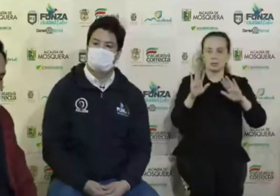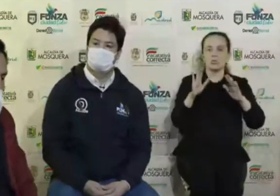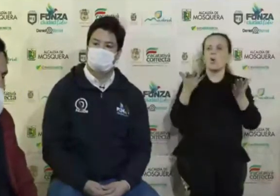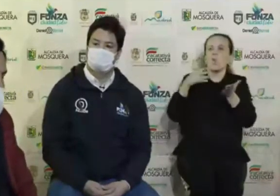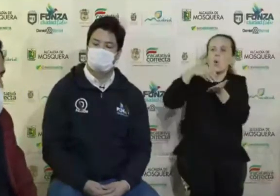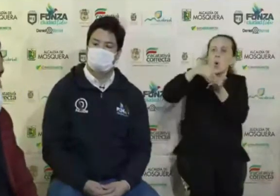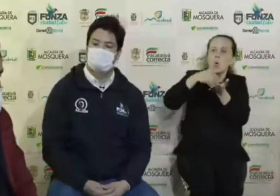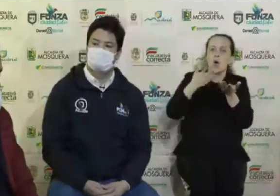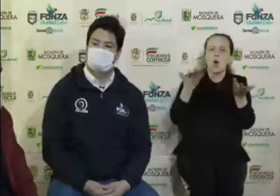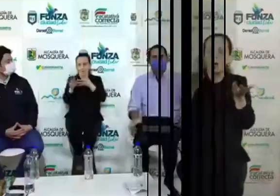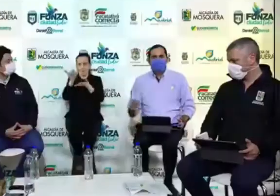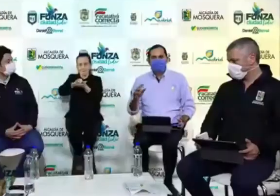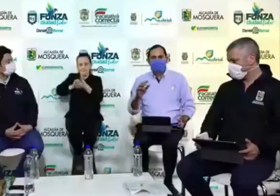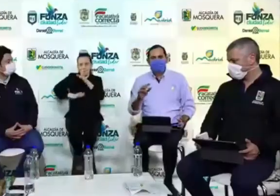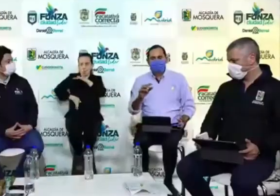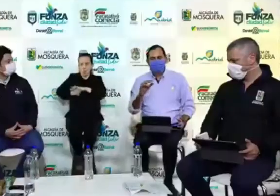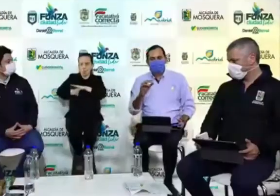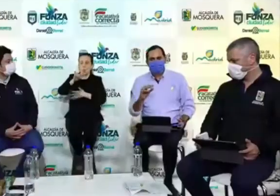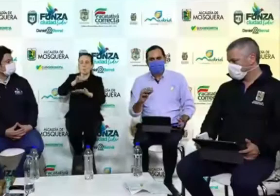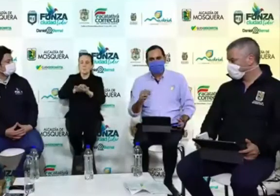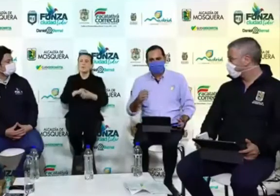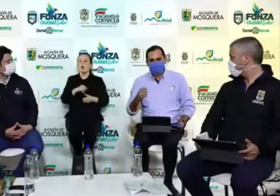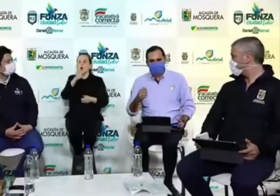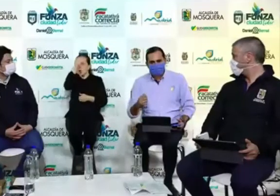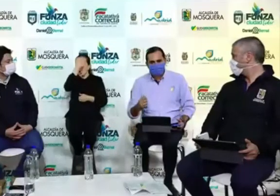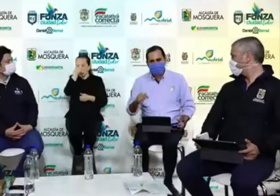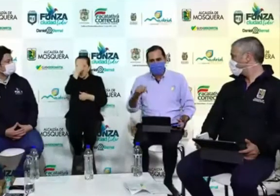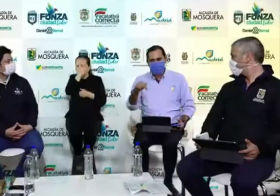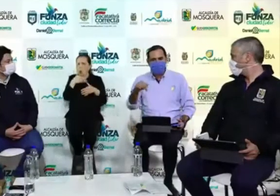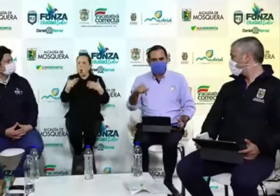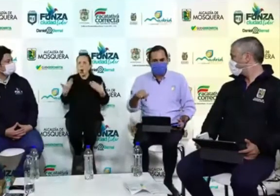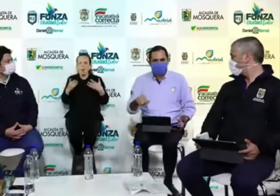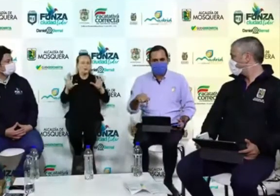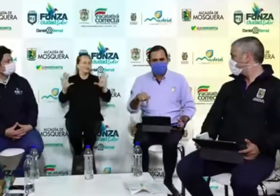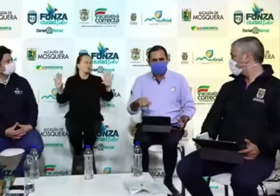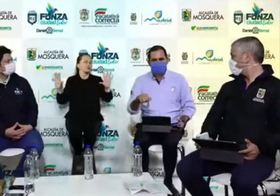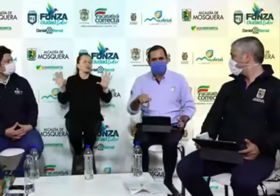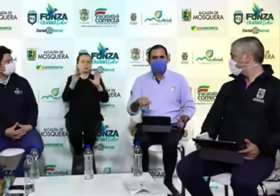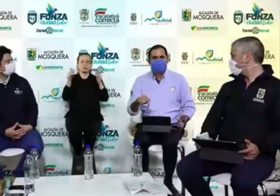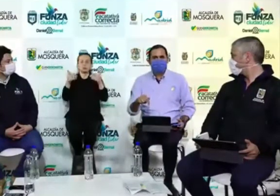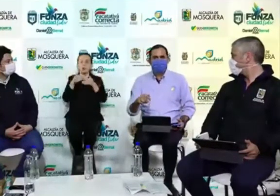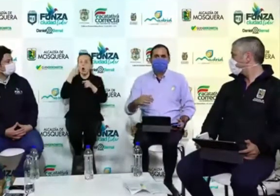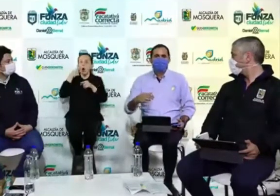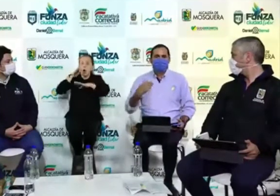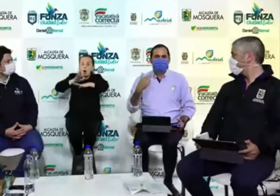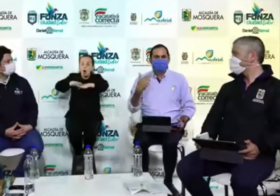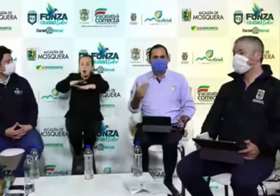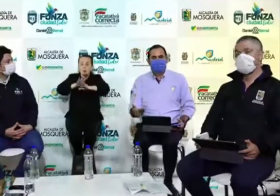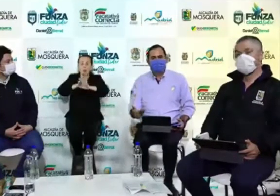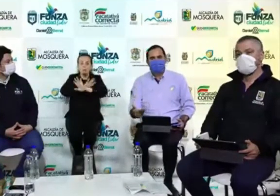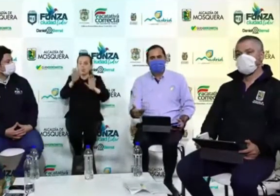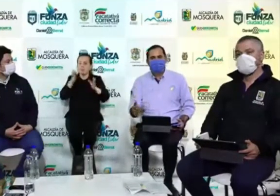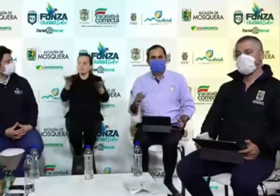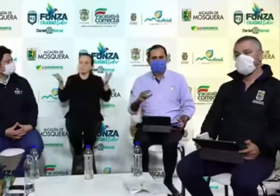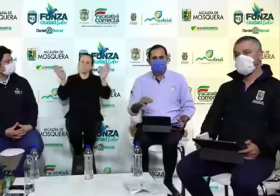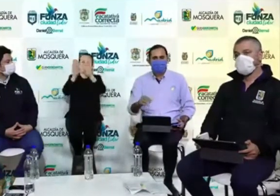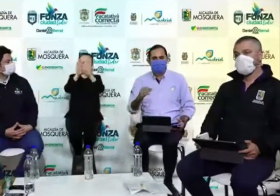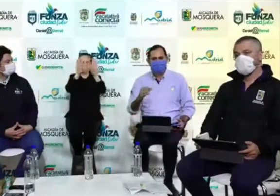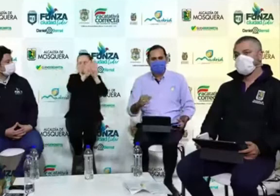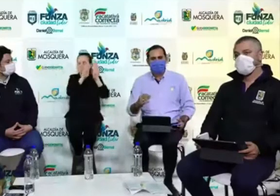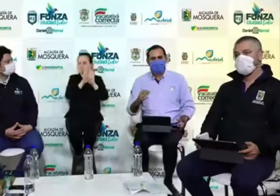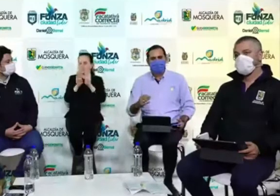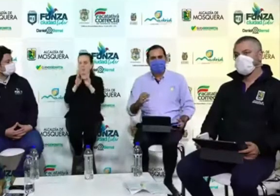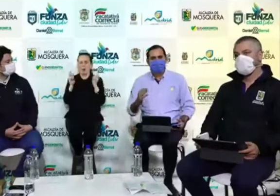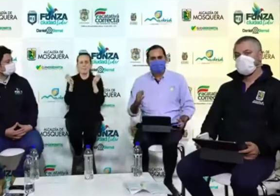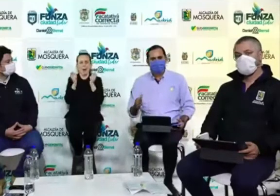elementos de primera necesidad. El día domingo se cierra a partir de este fin de semana, se cierra nuevamente el